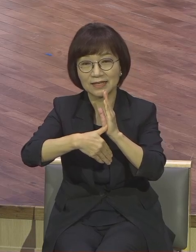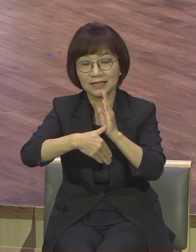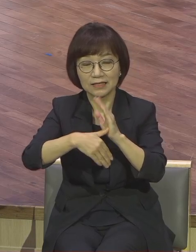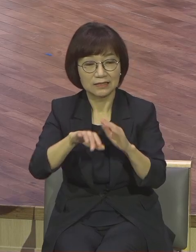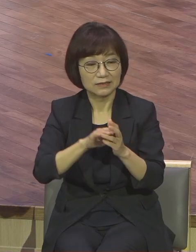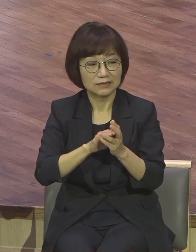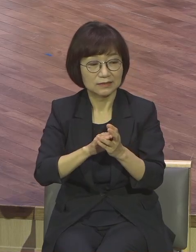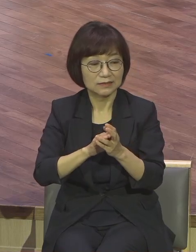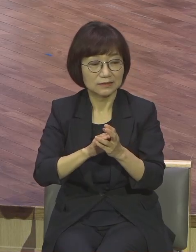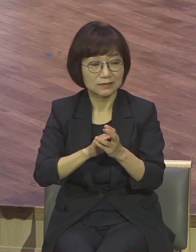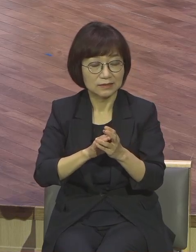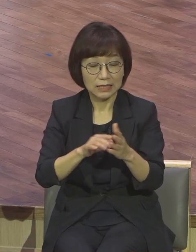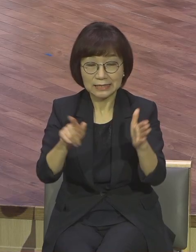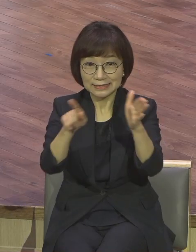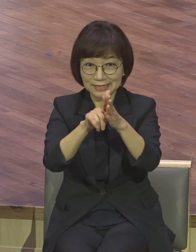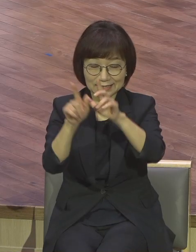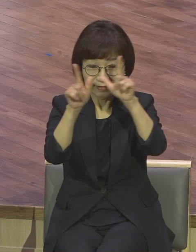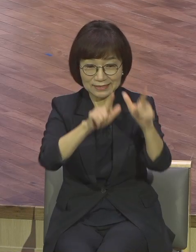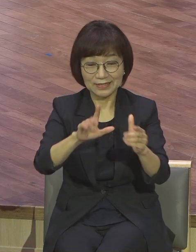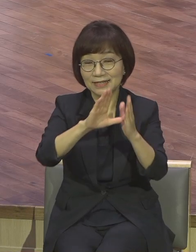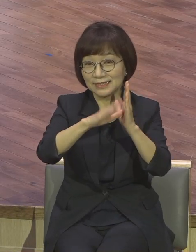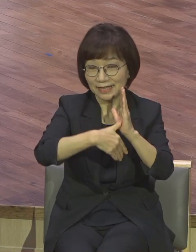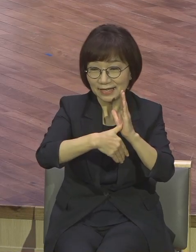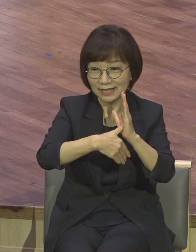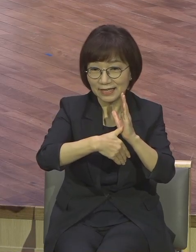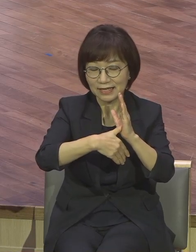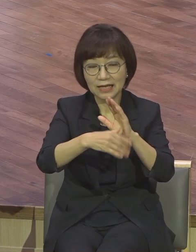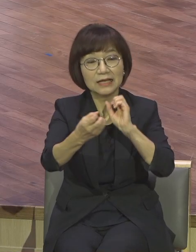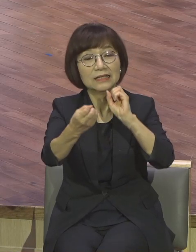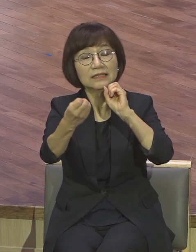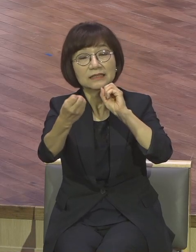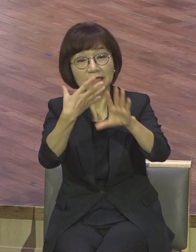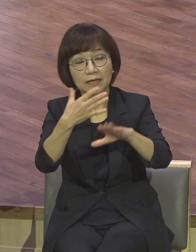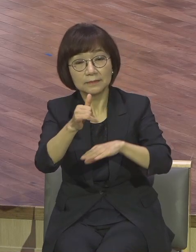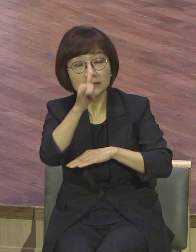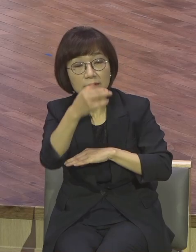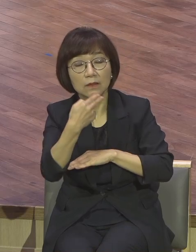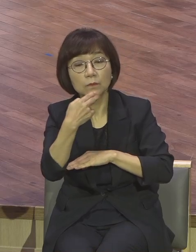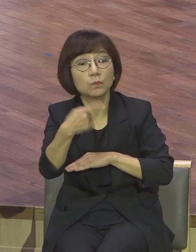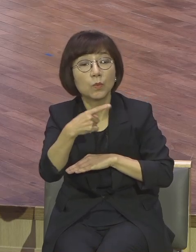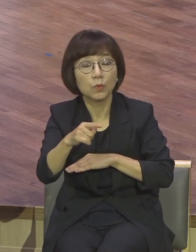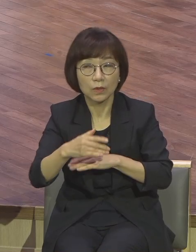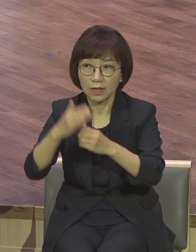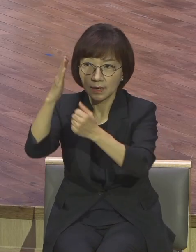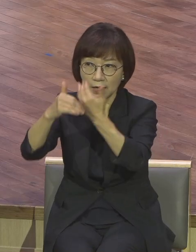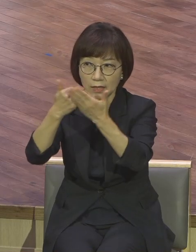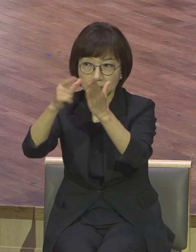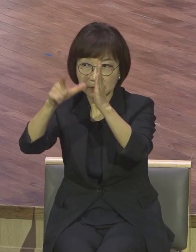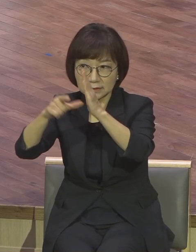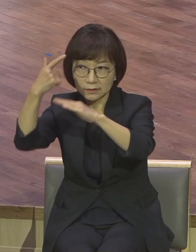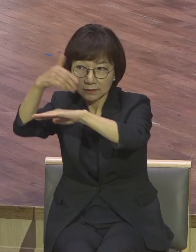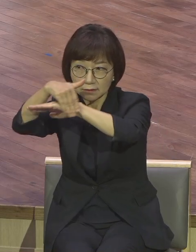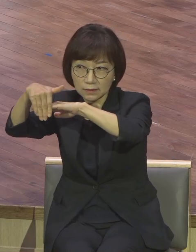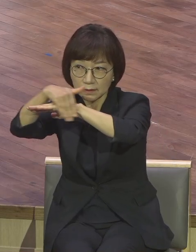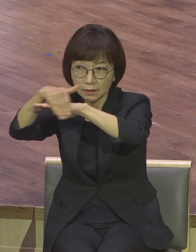누리느냐 하는 것은 하나님의 시간표를 보지 못하느기 때문에 하나님의 이